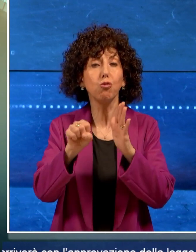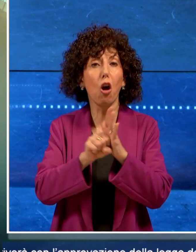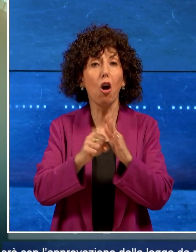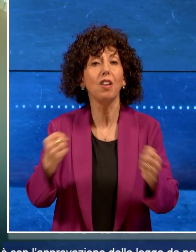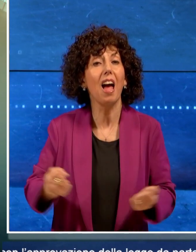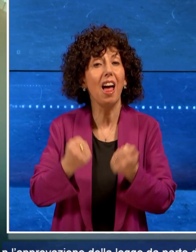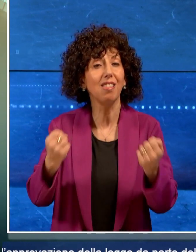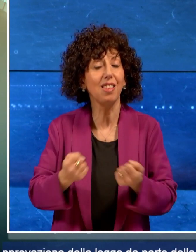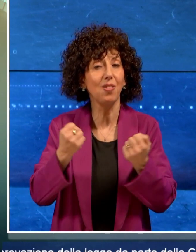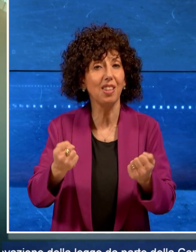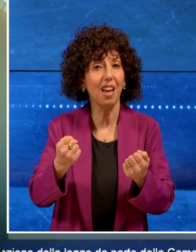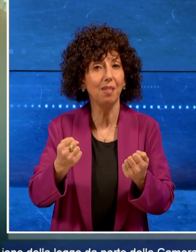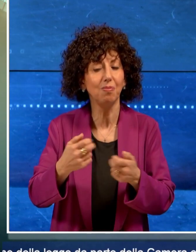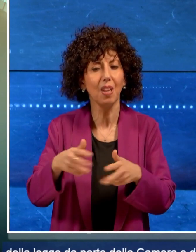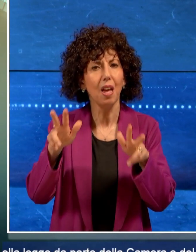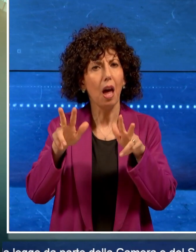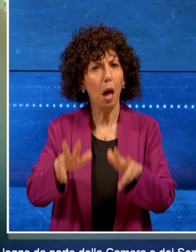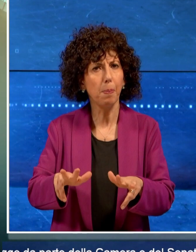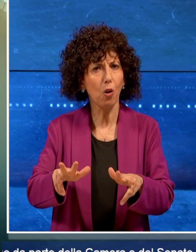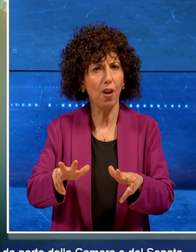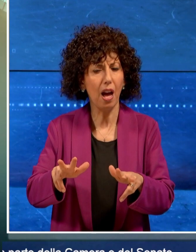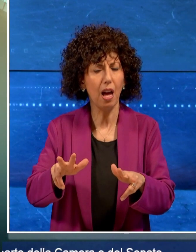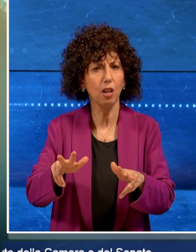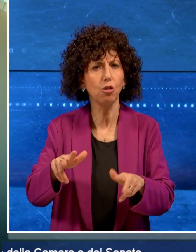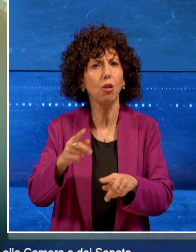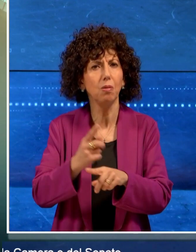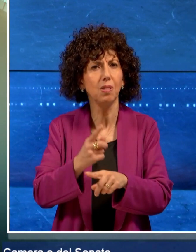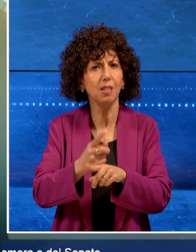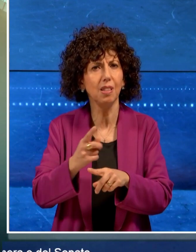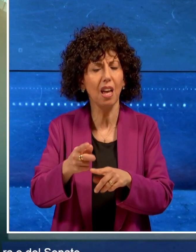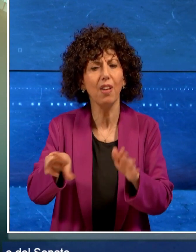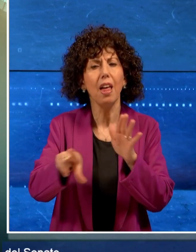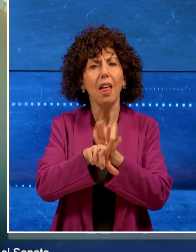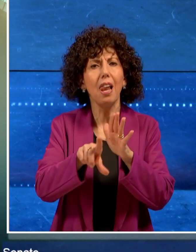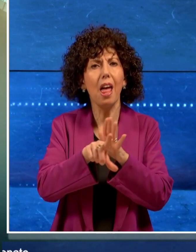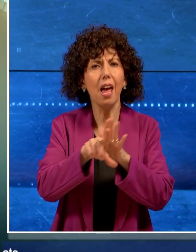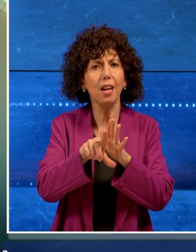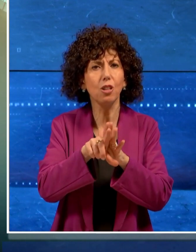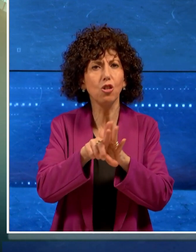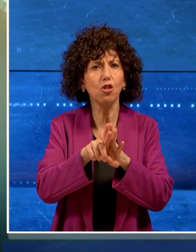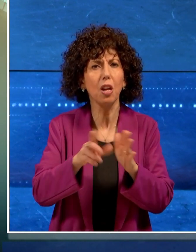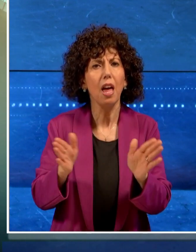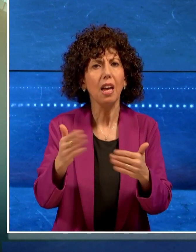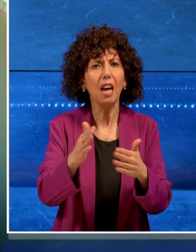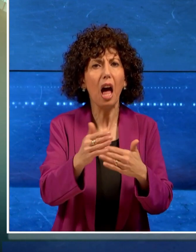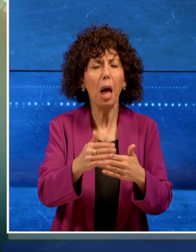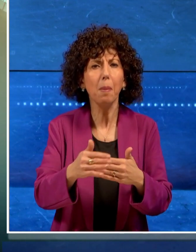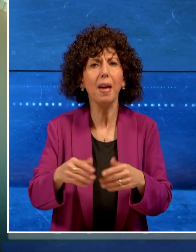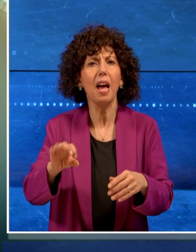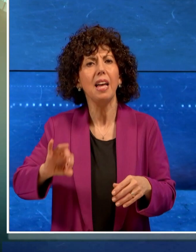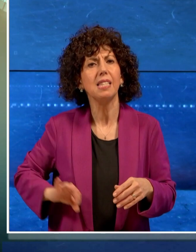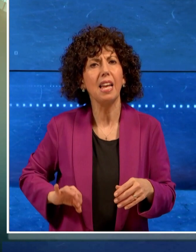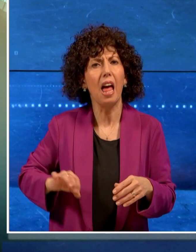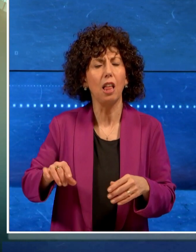Il via libera definitivo arriverà con l'approvazione della legge da parte della Camera e del